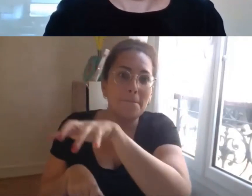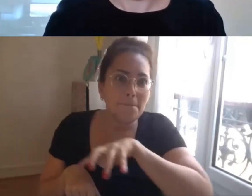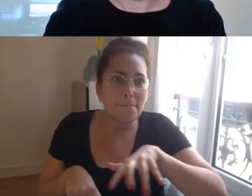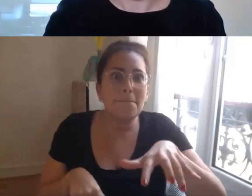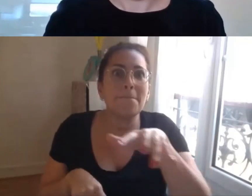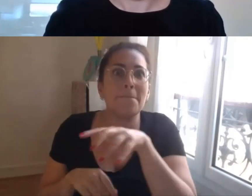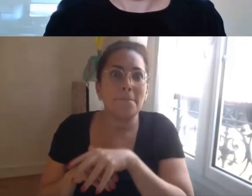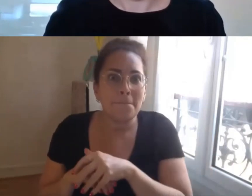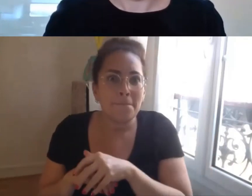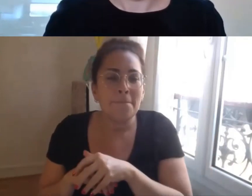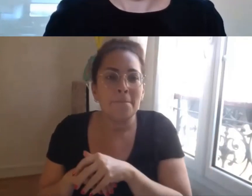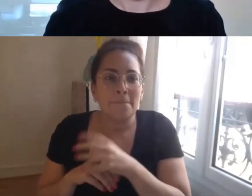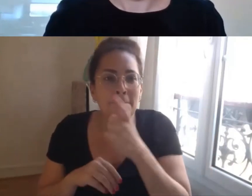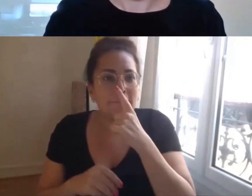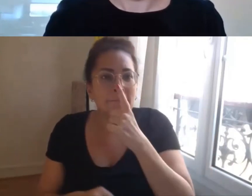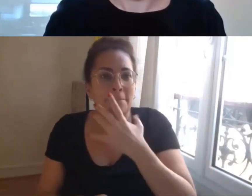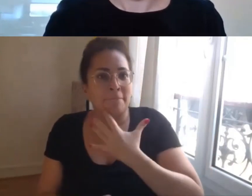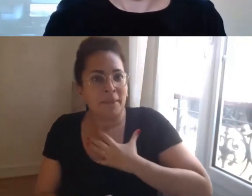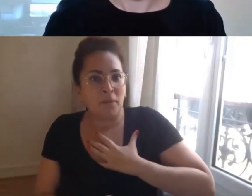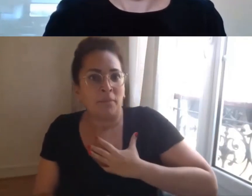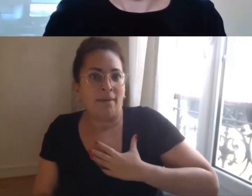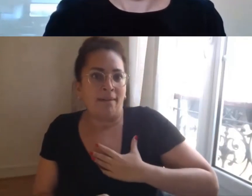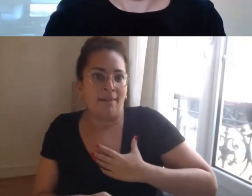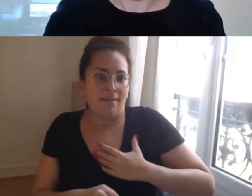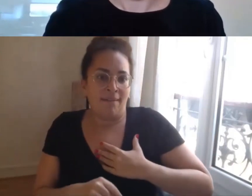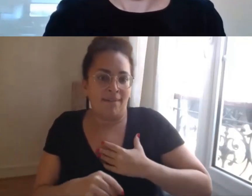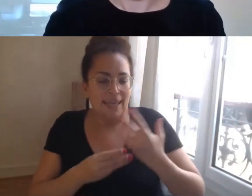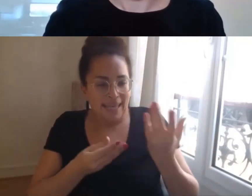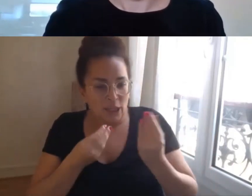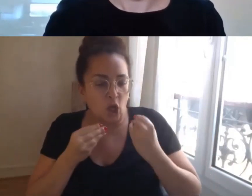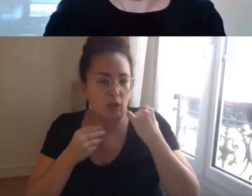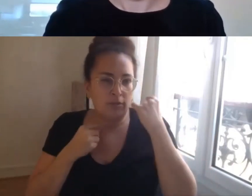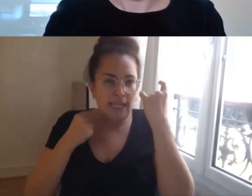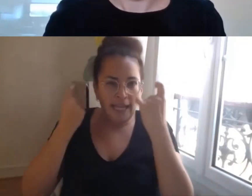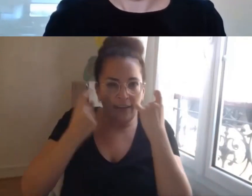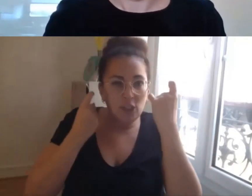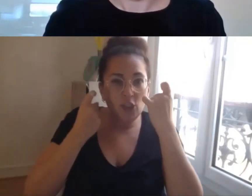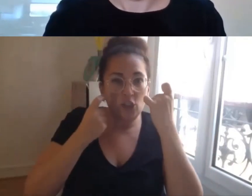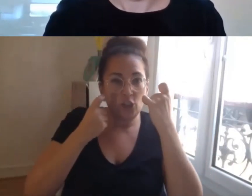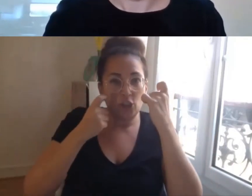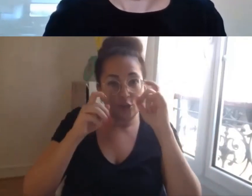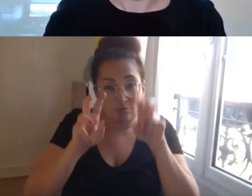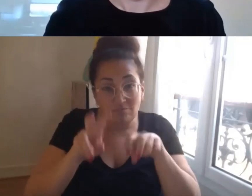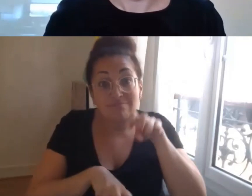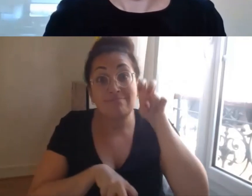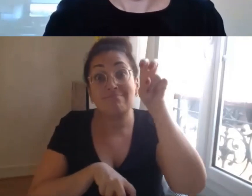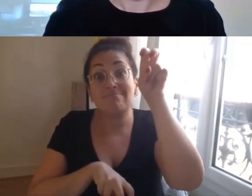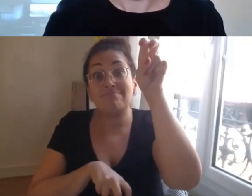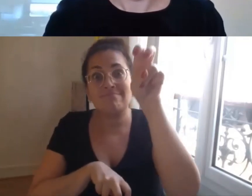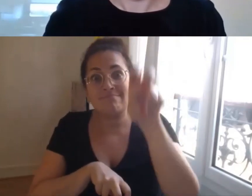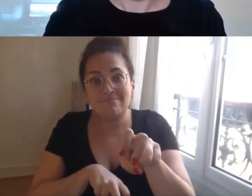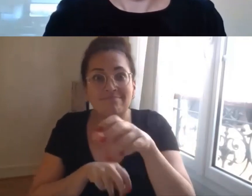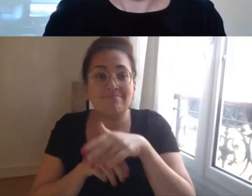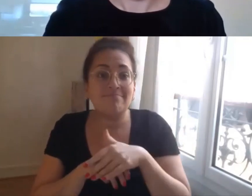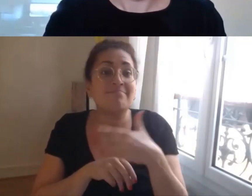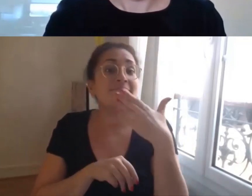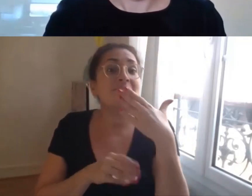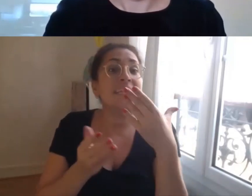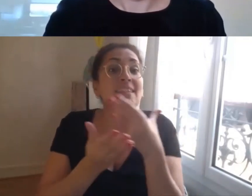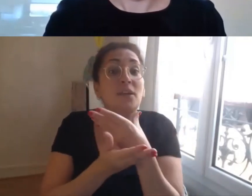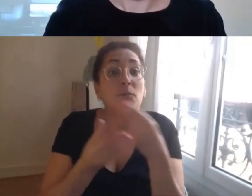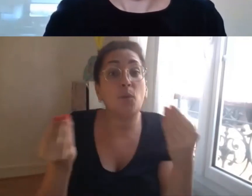nous font du bien mais en plus qui nous permettent d'aller plus loin dans notre action et dans nos engagements communs je vous remercie merci beaucoup